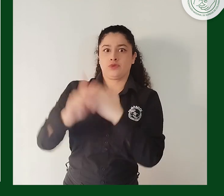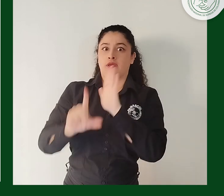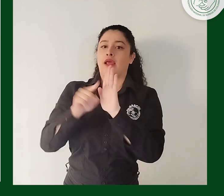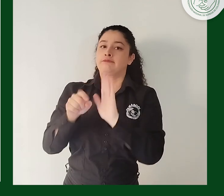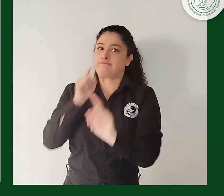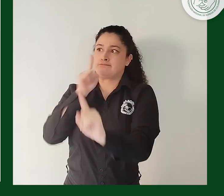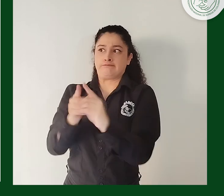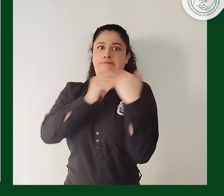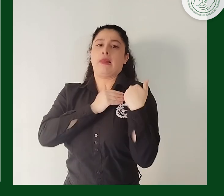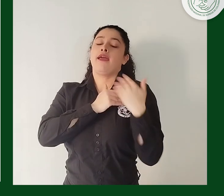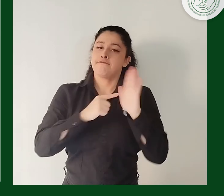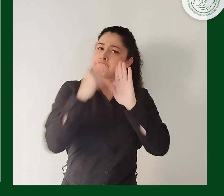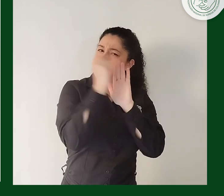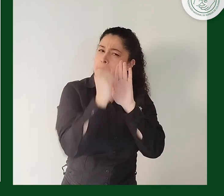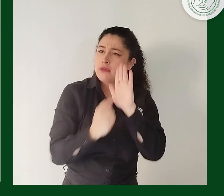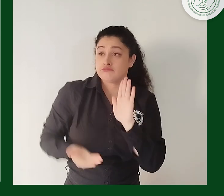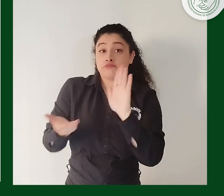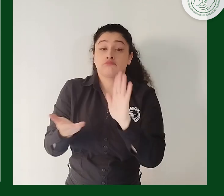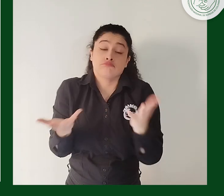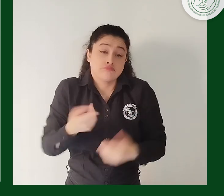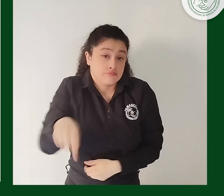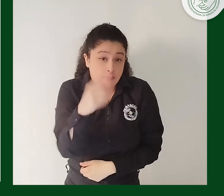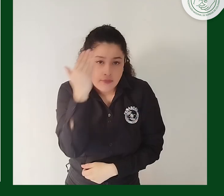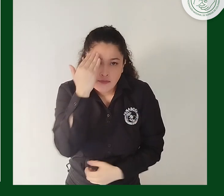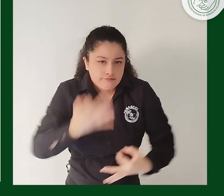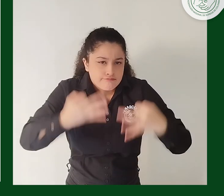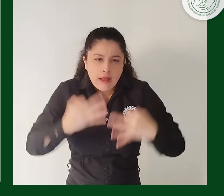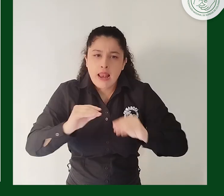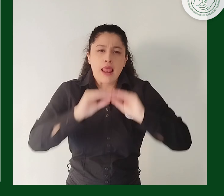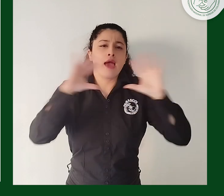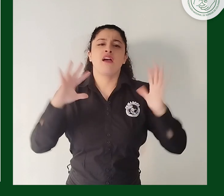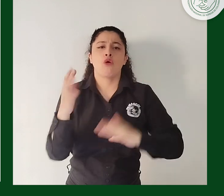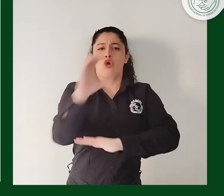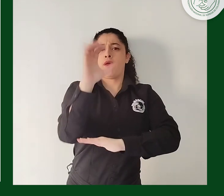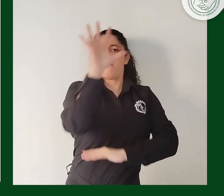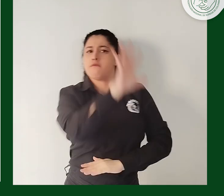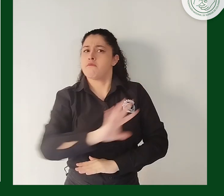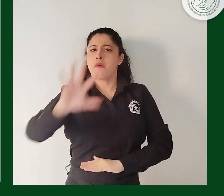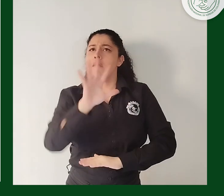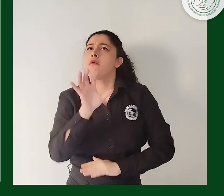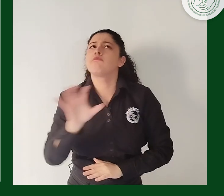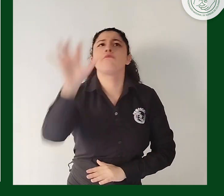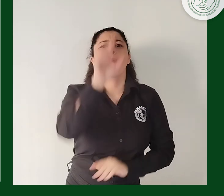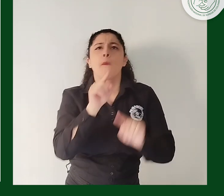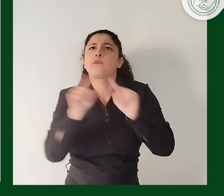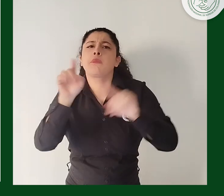alcance de éste, dado que no se puede desconocer que el que todas las entidades del Estado, del orden nacional,